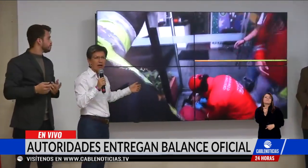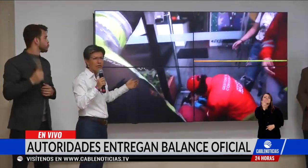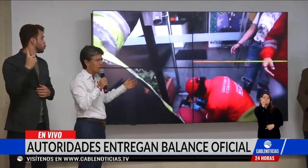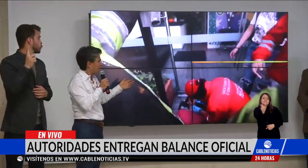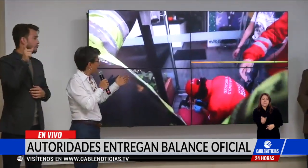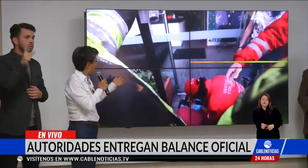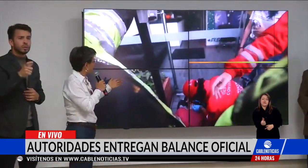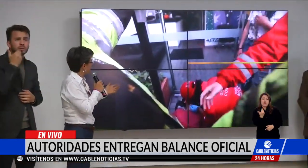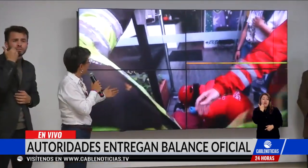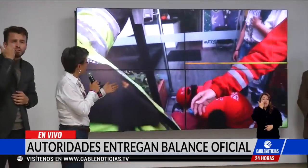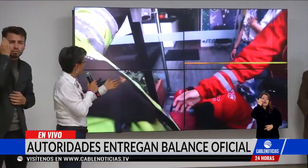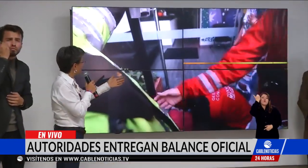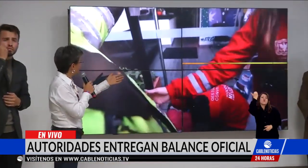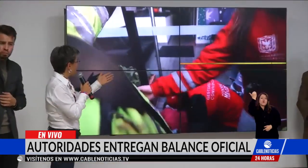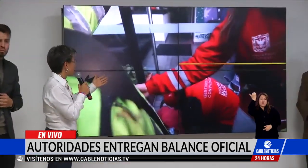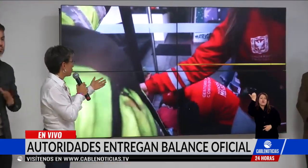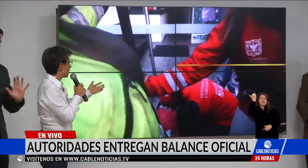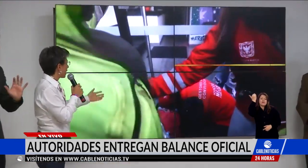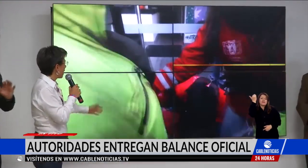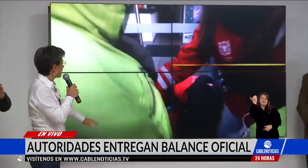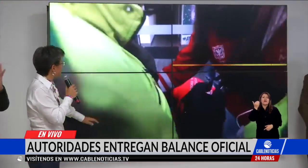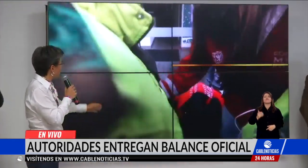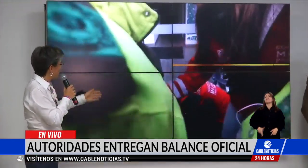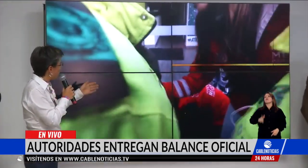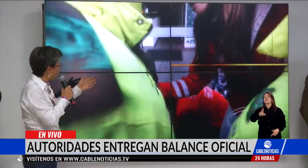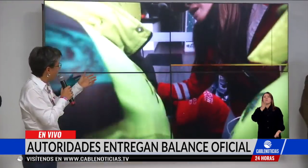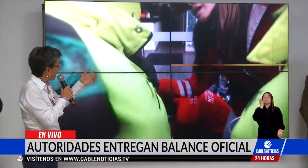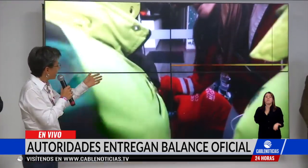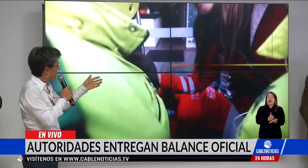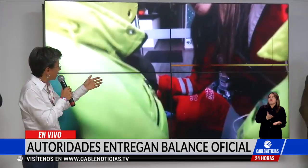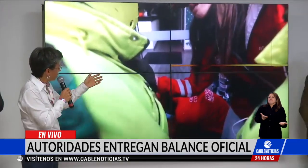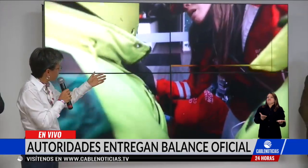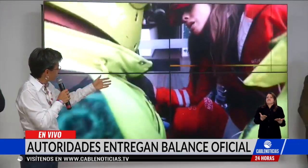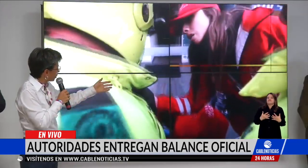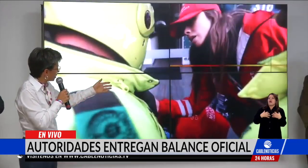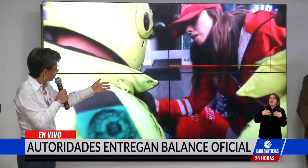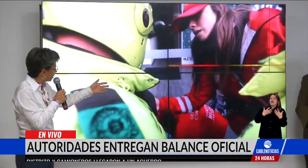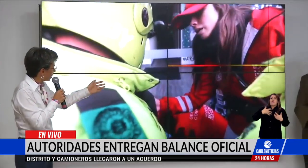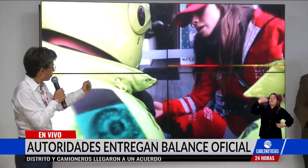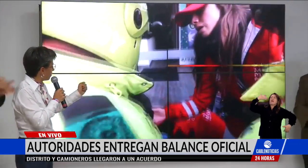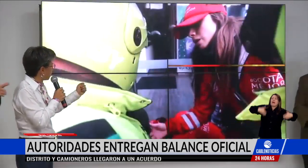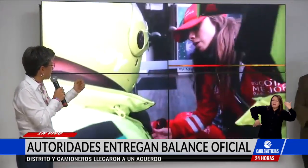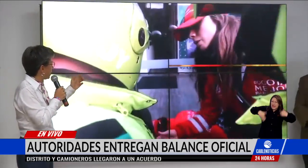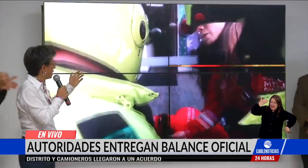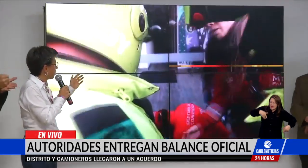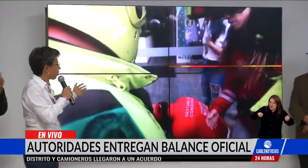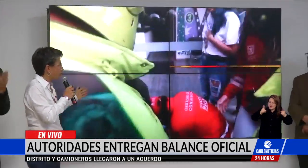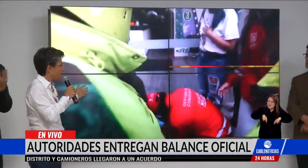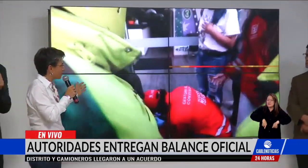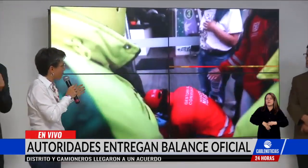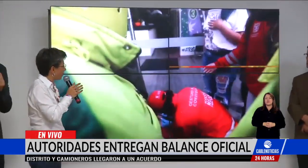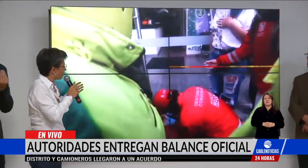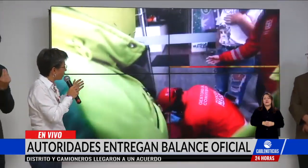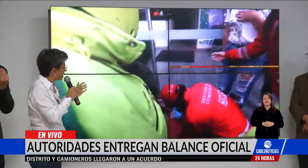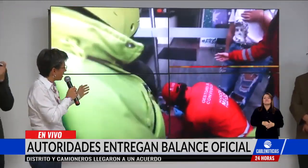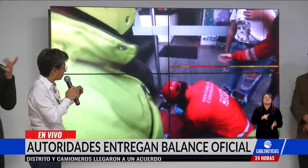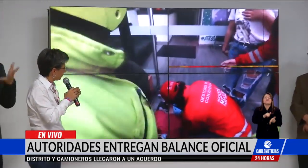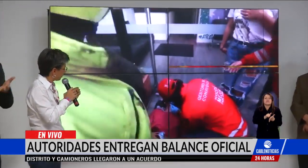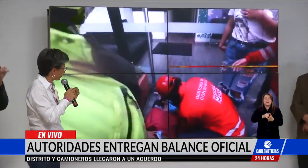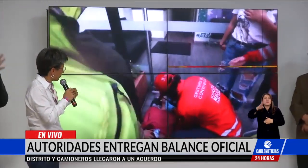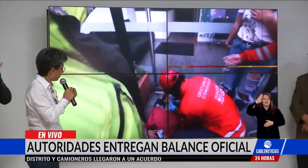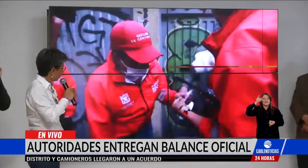adulta ya que iba de transeúnte en la calle y también lo atendieron tanto los gestores de convivencia como la misma